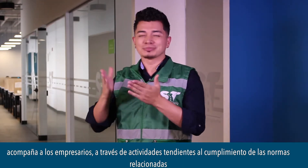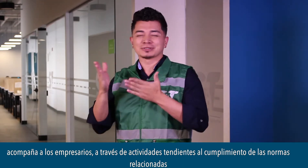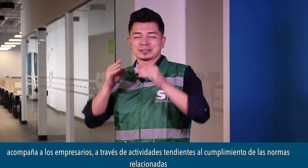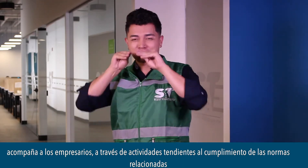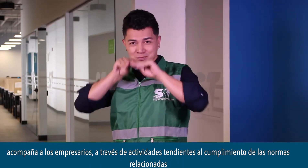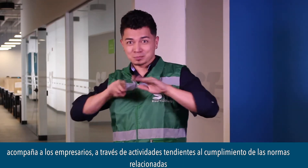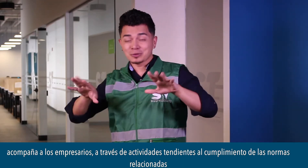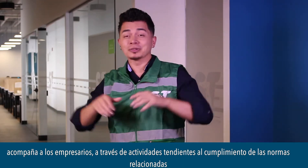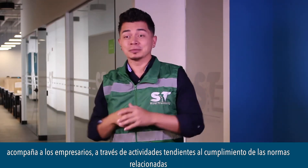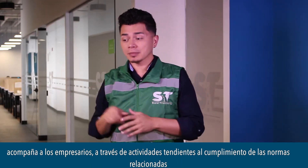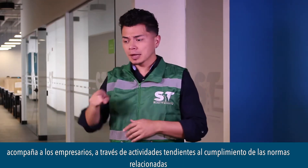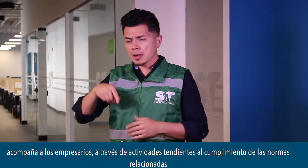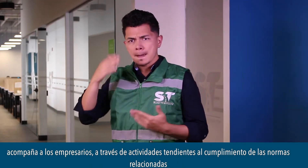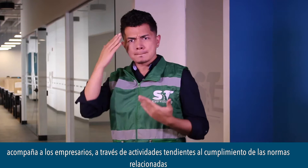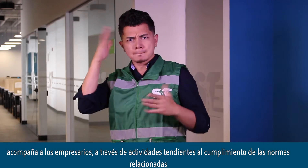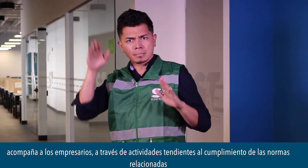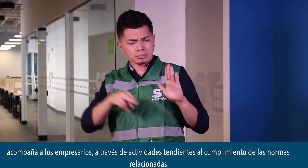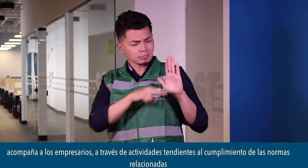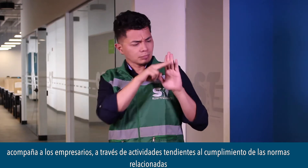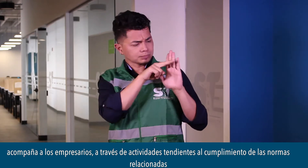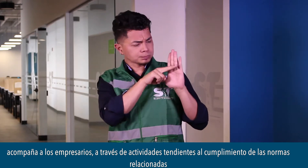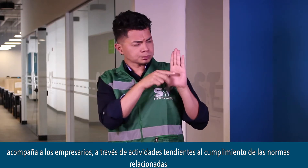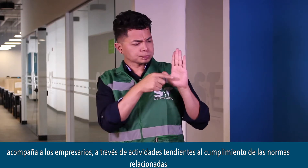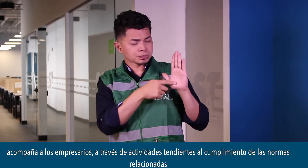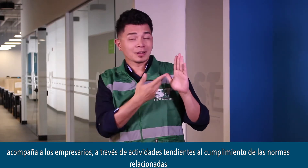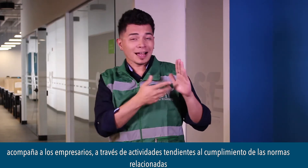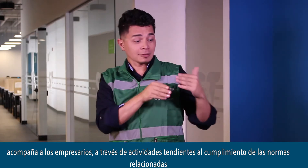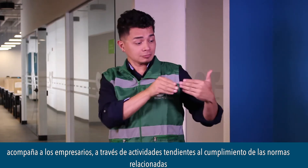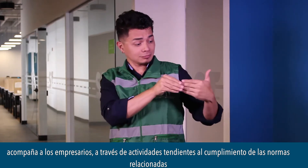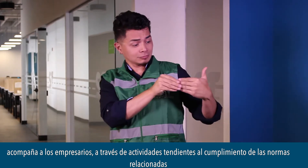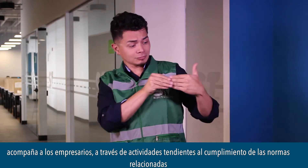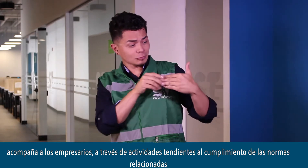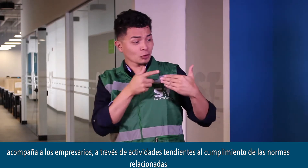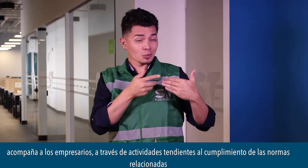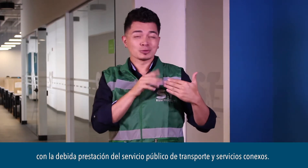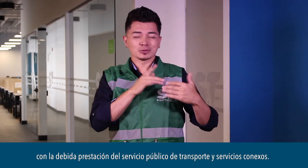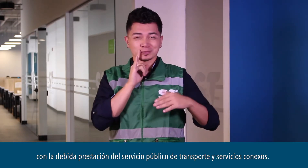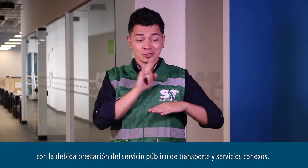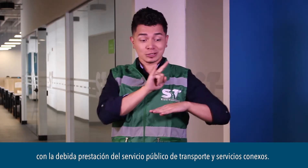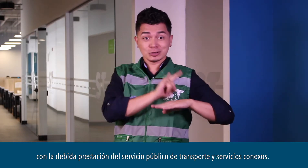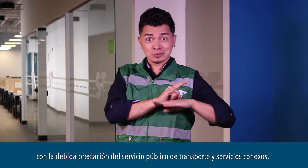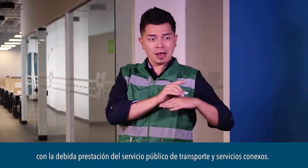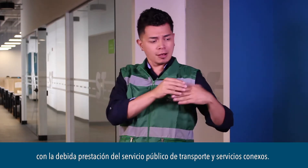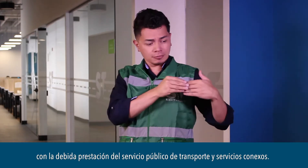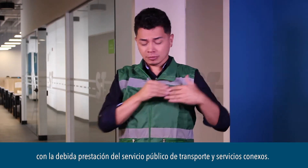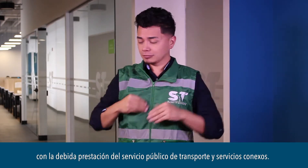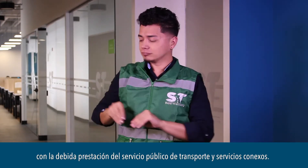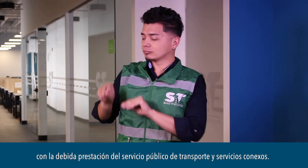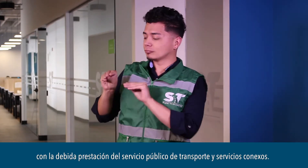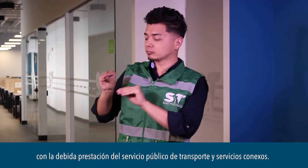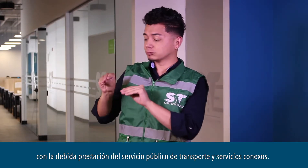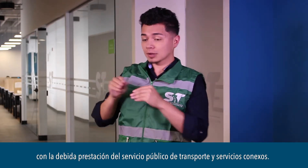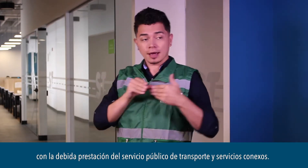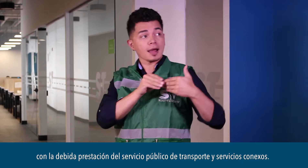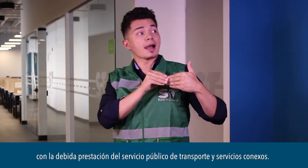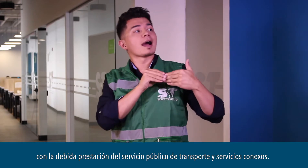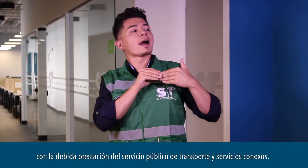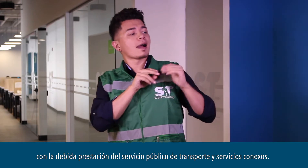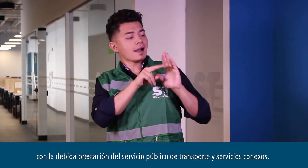actividades tendientes al cumplimiento de las normas relacionadas con la debida prestación del servicio público de transporte